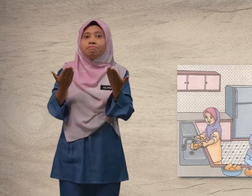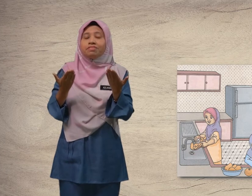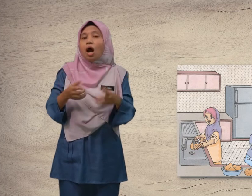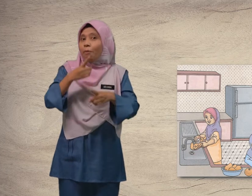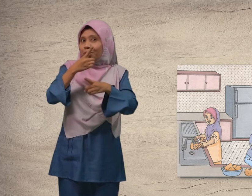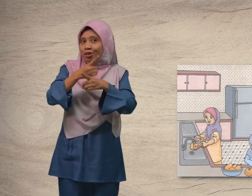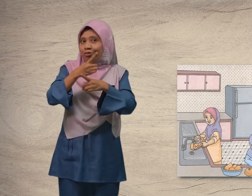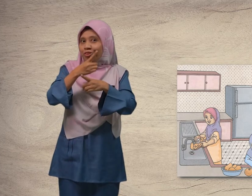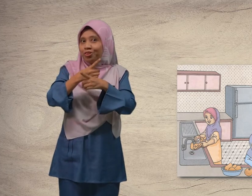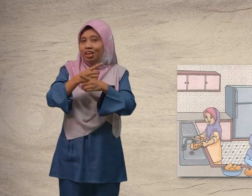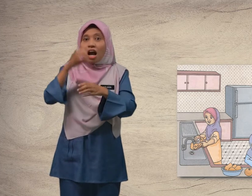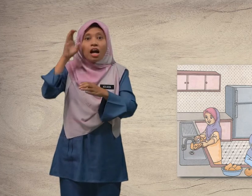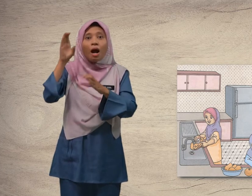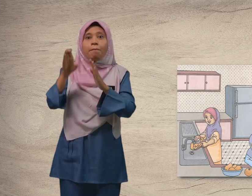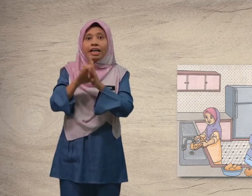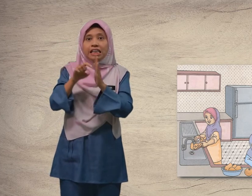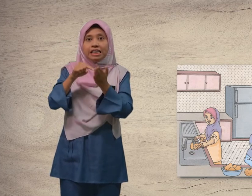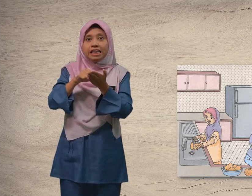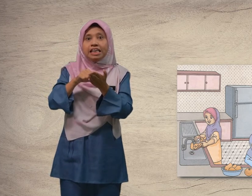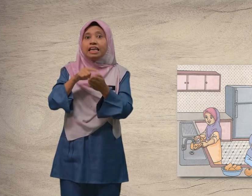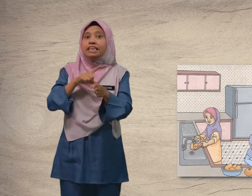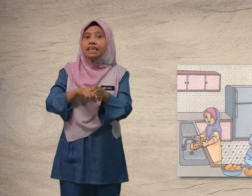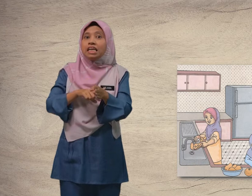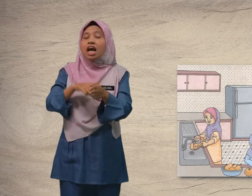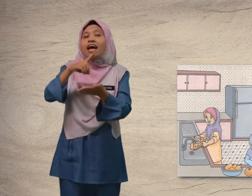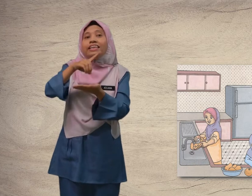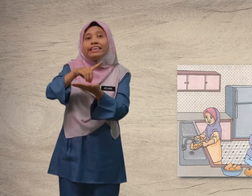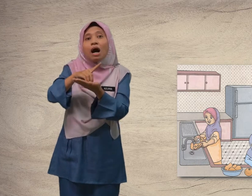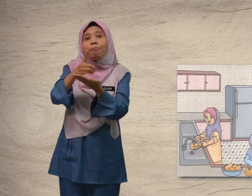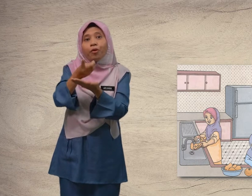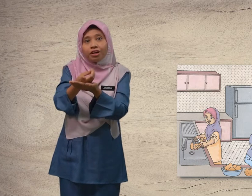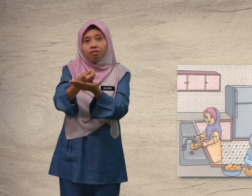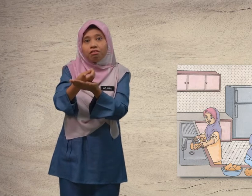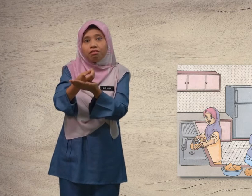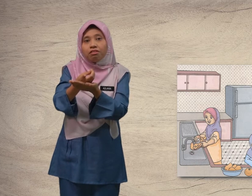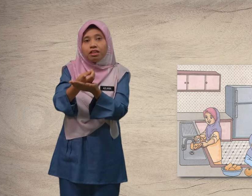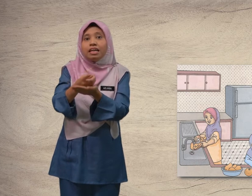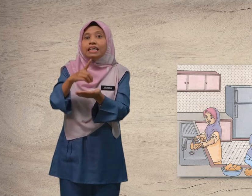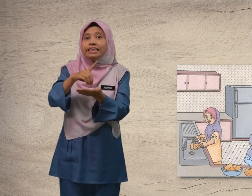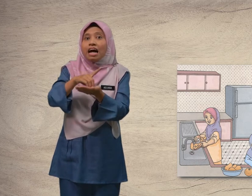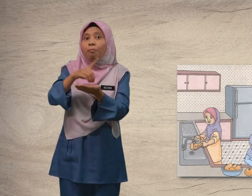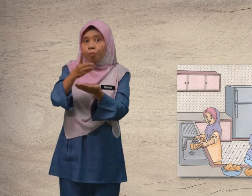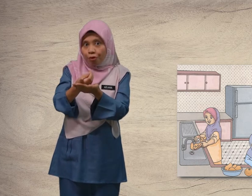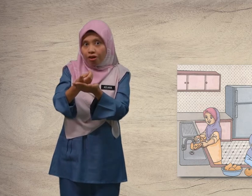Betul, gambar ini di dapur. Dapur.